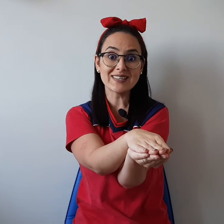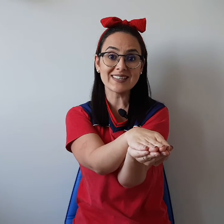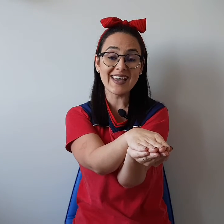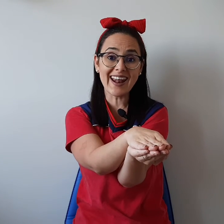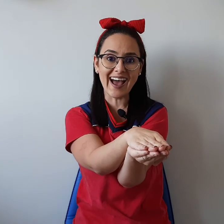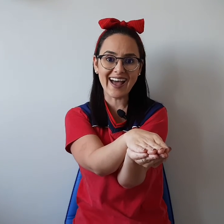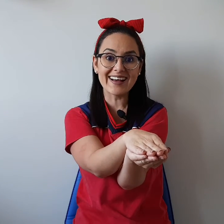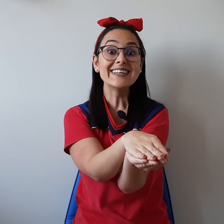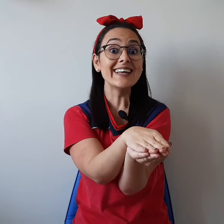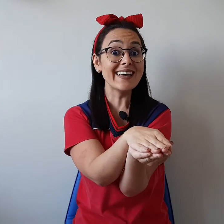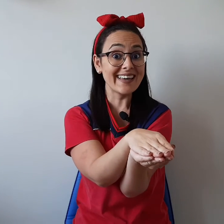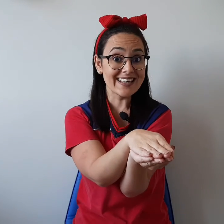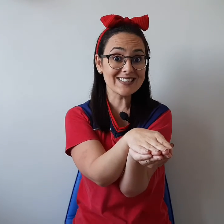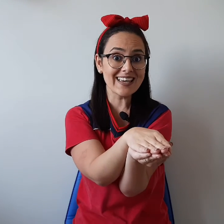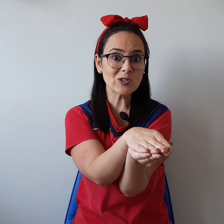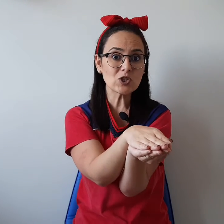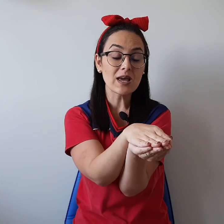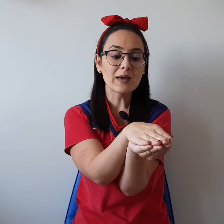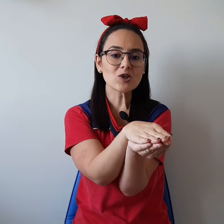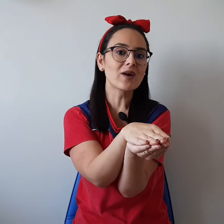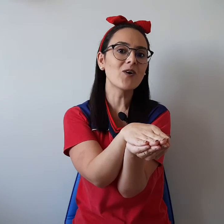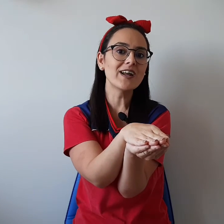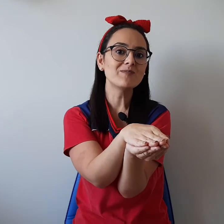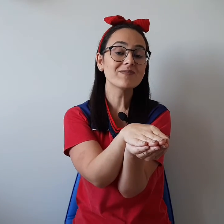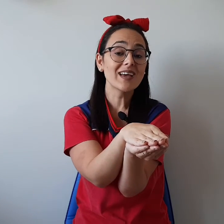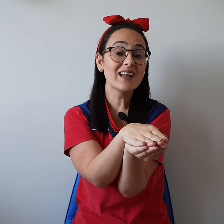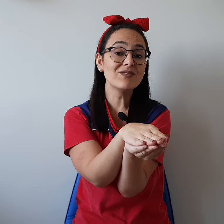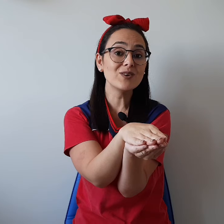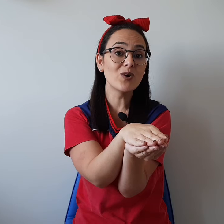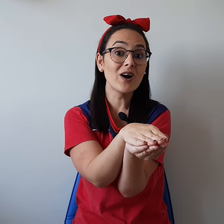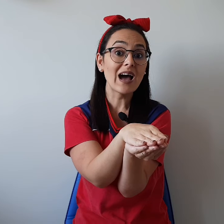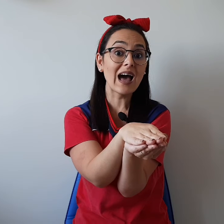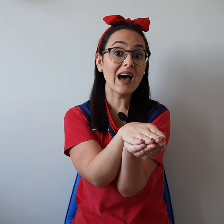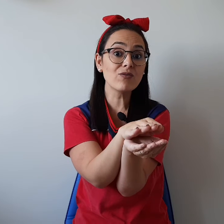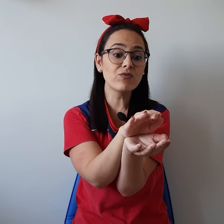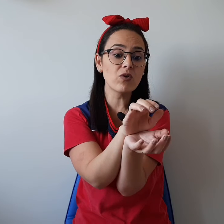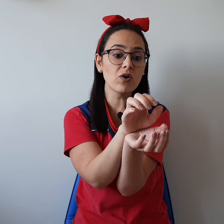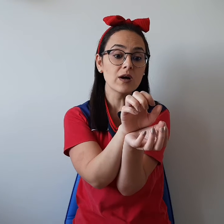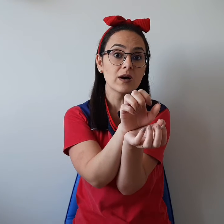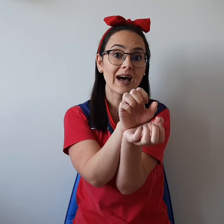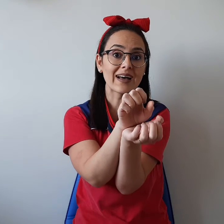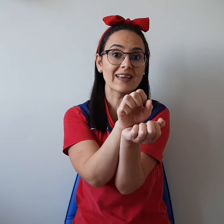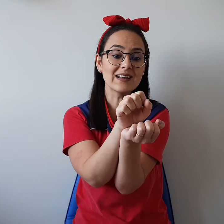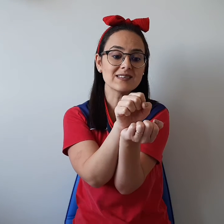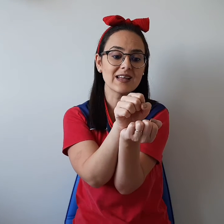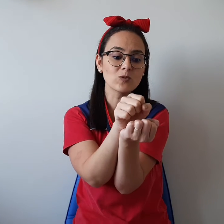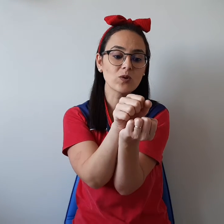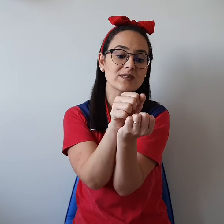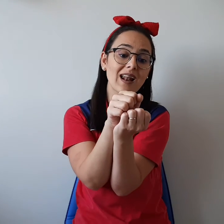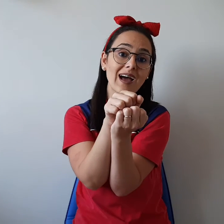Será? É, gente! Só que agora ele virou avô Aqueles dentões